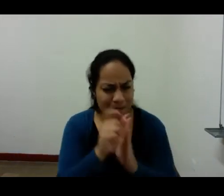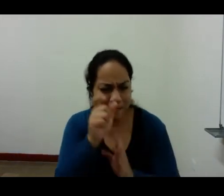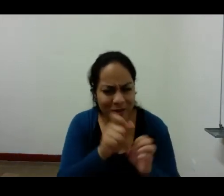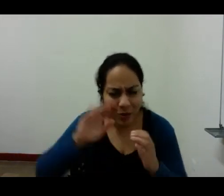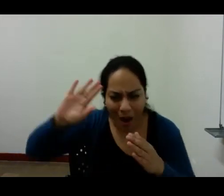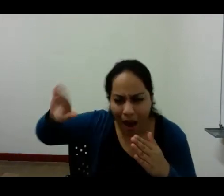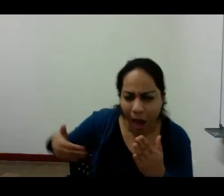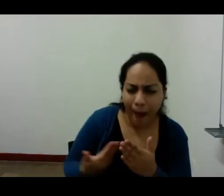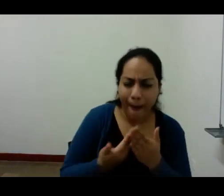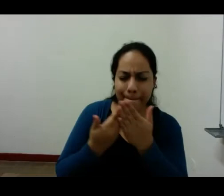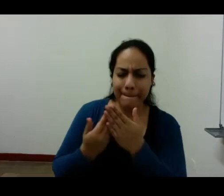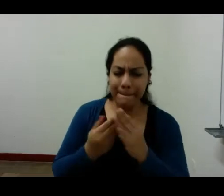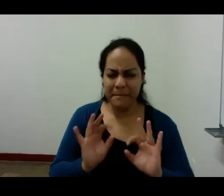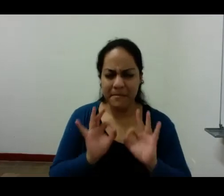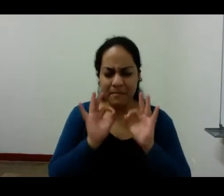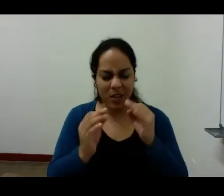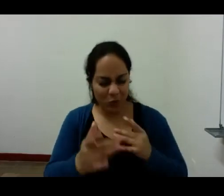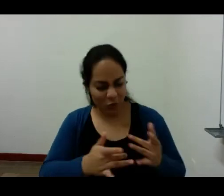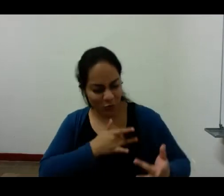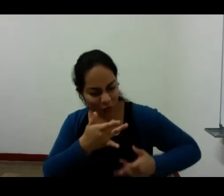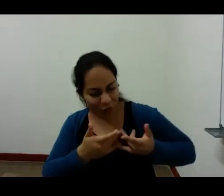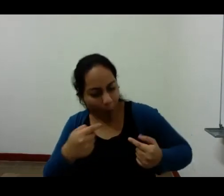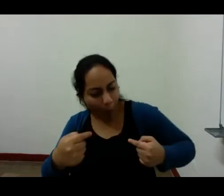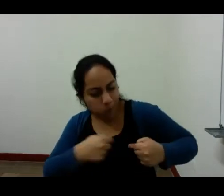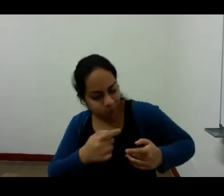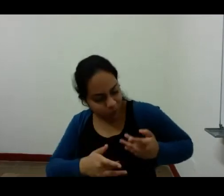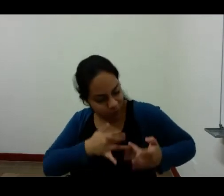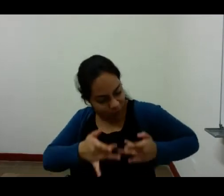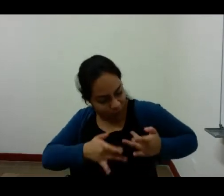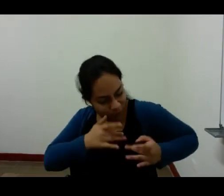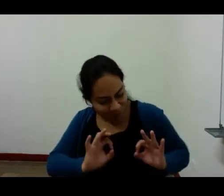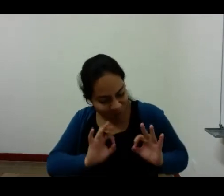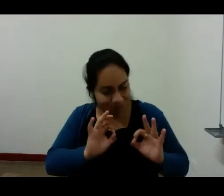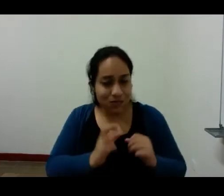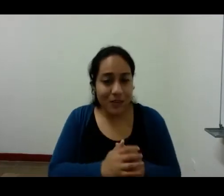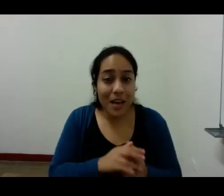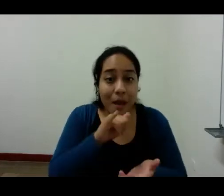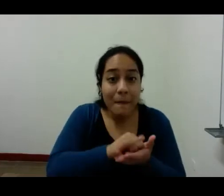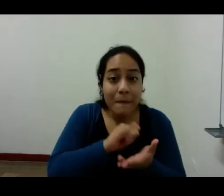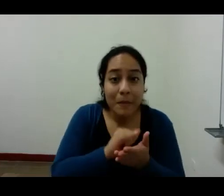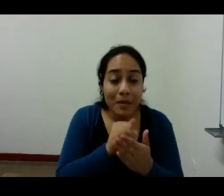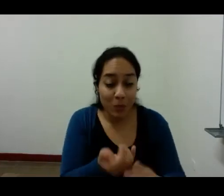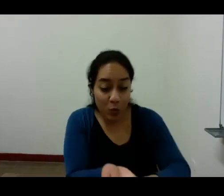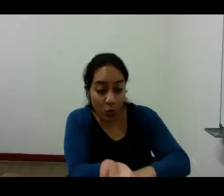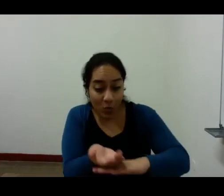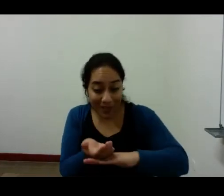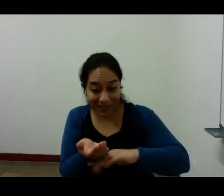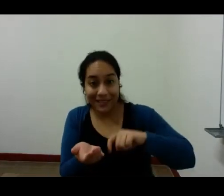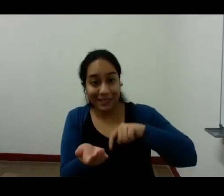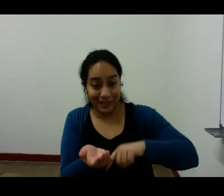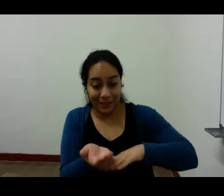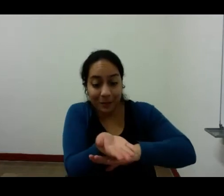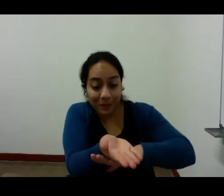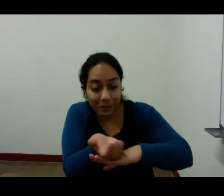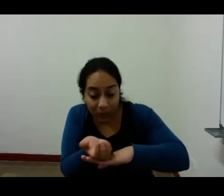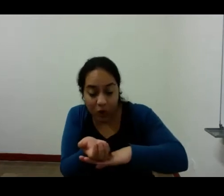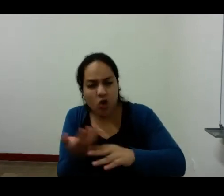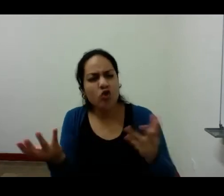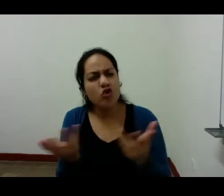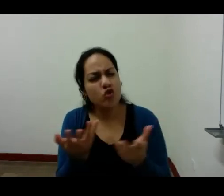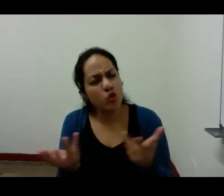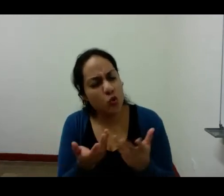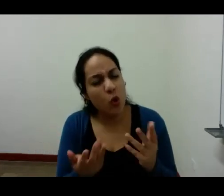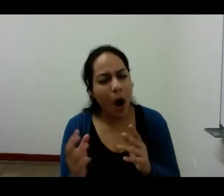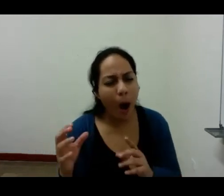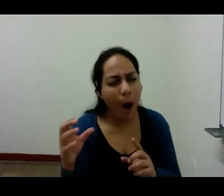percepción de los sentidos esta exigencia está precisada